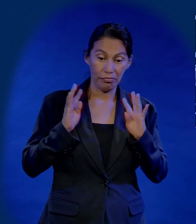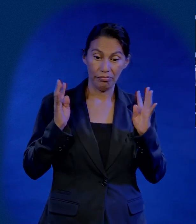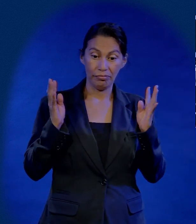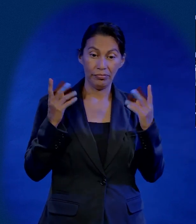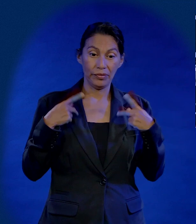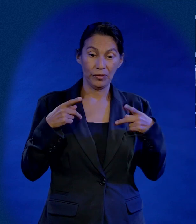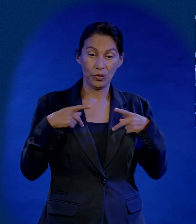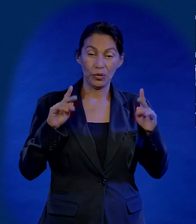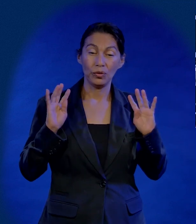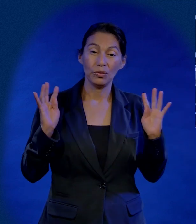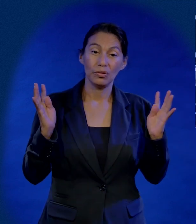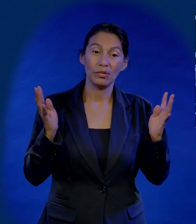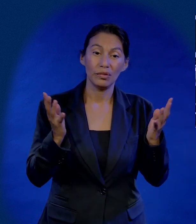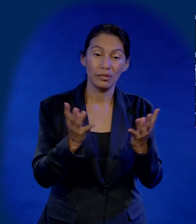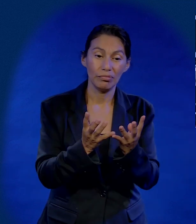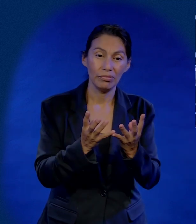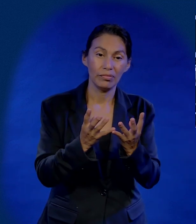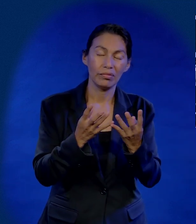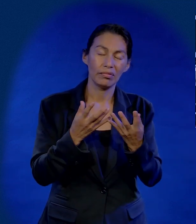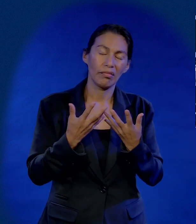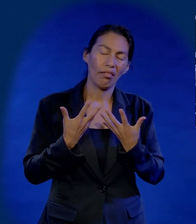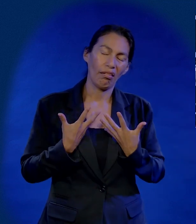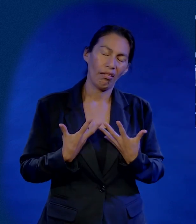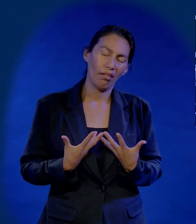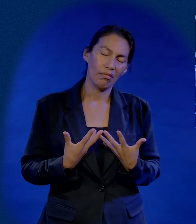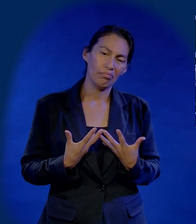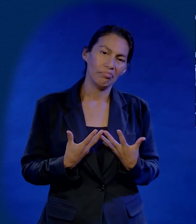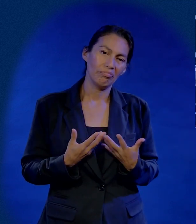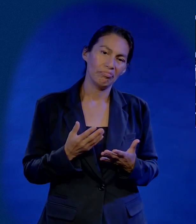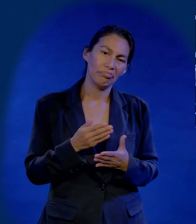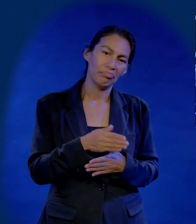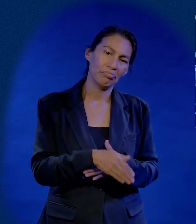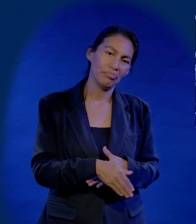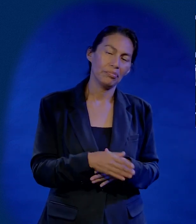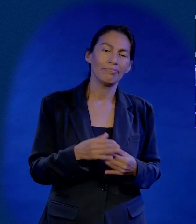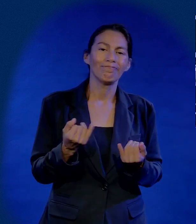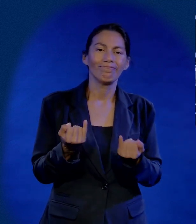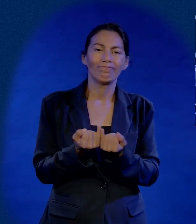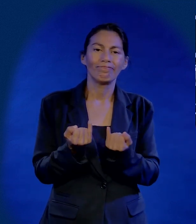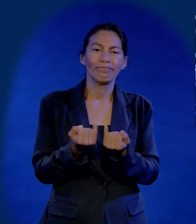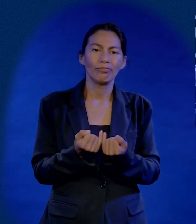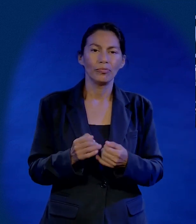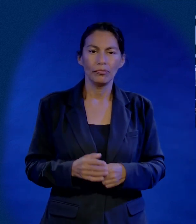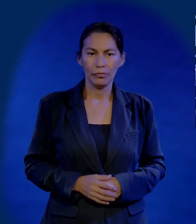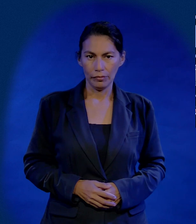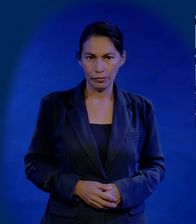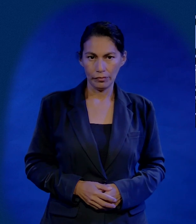Sino que destruye la vida de quienes nos rodean. O quienes nos rodean.